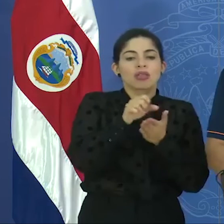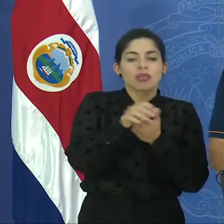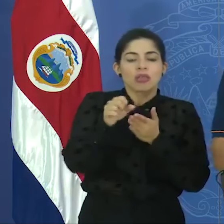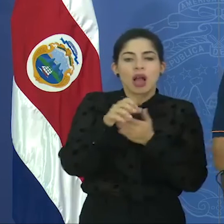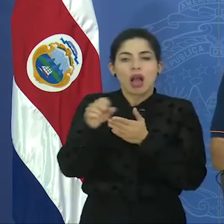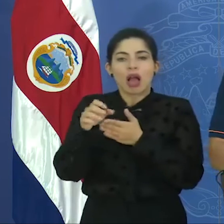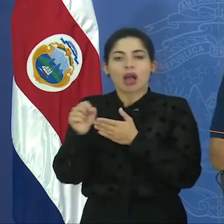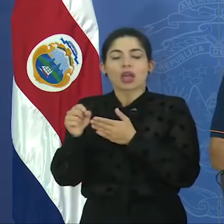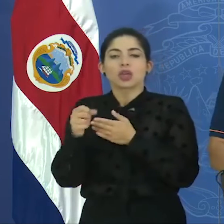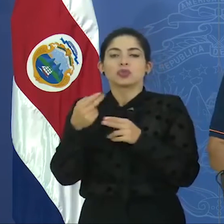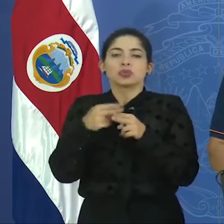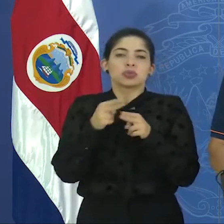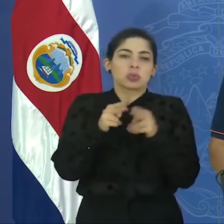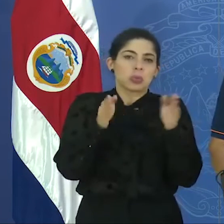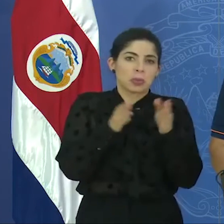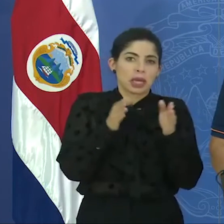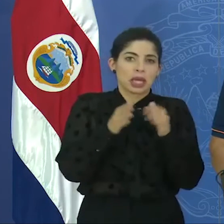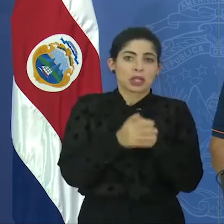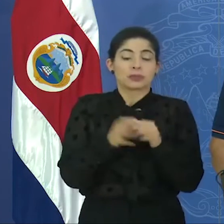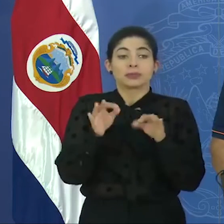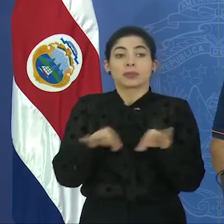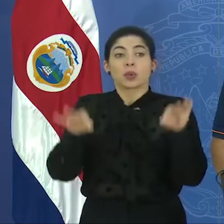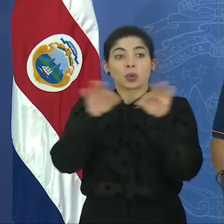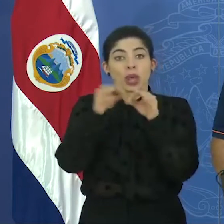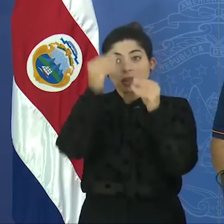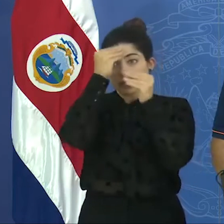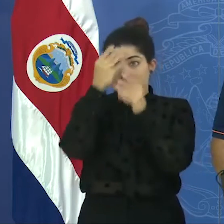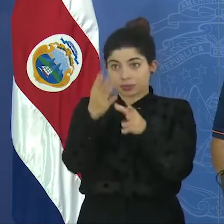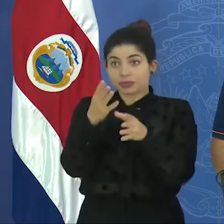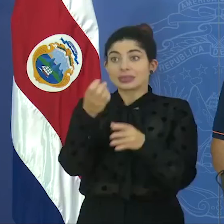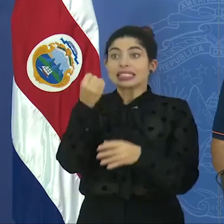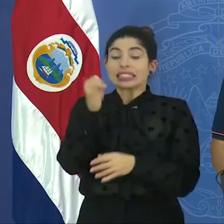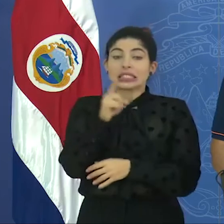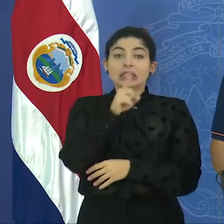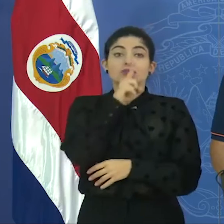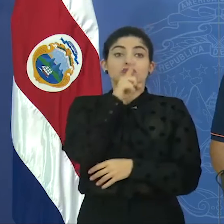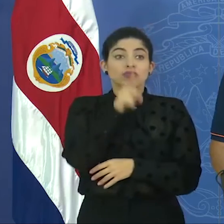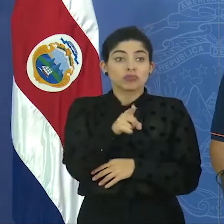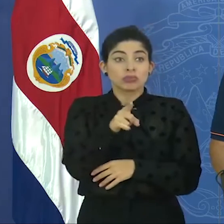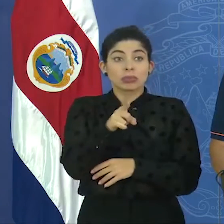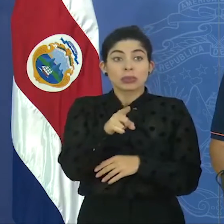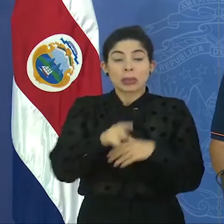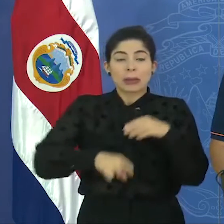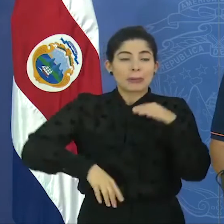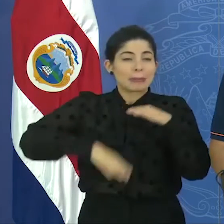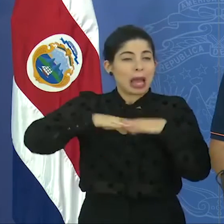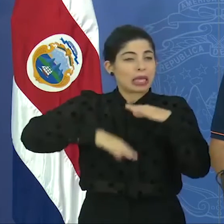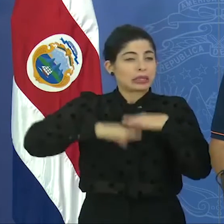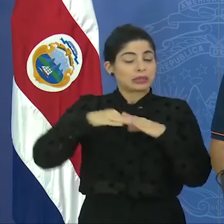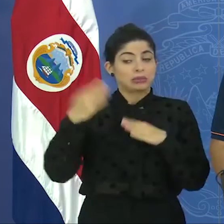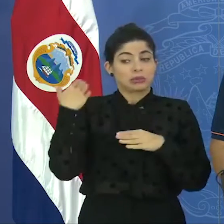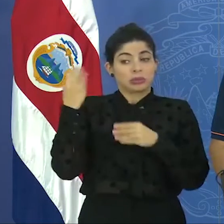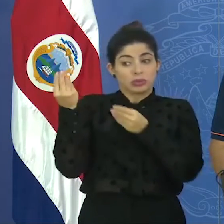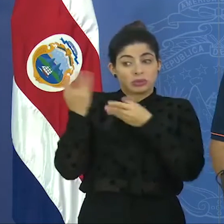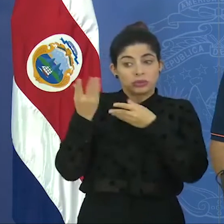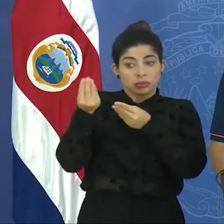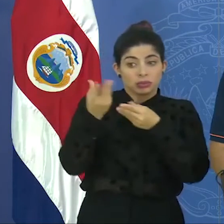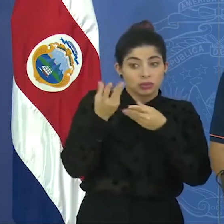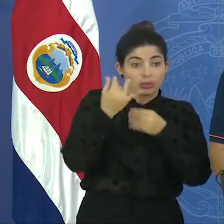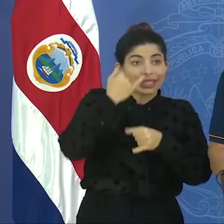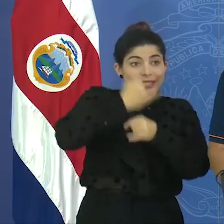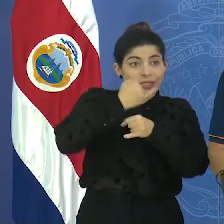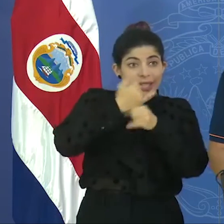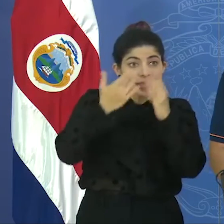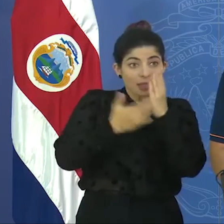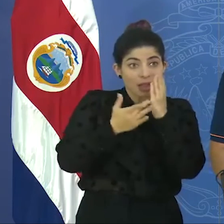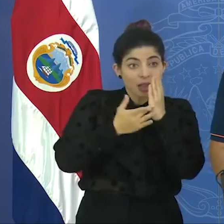anegamiento menor. Importante mencionar que, si bien es cierto, el máximo, según los reportes de los institutos